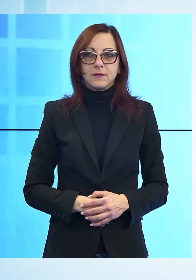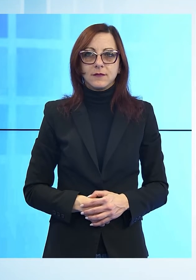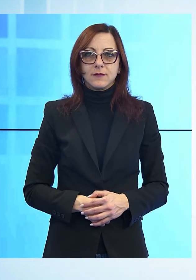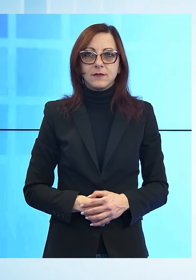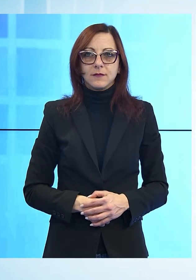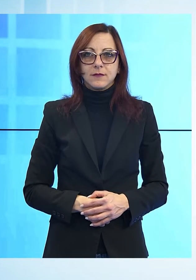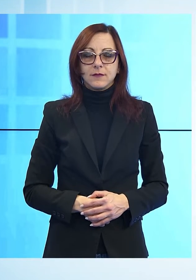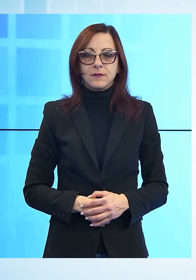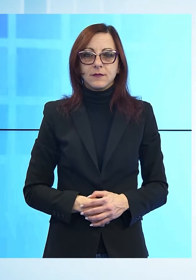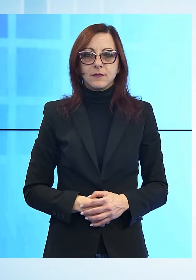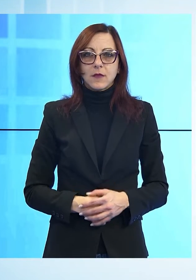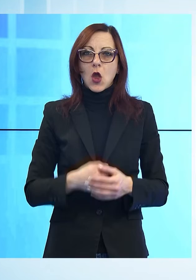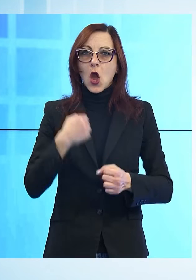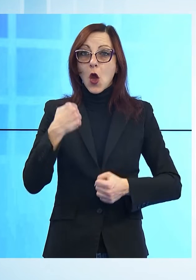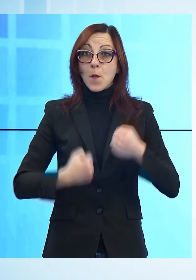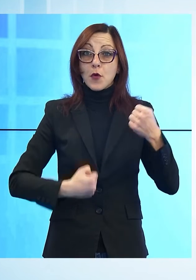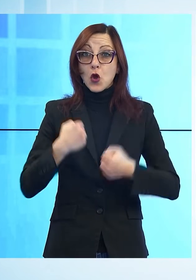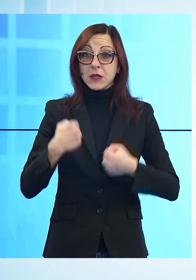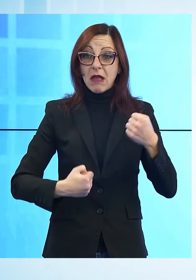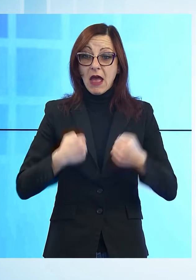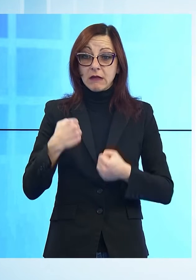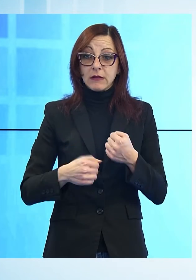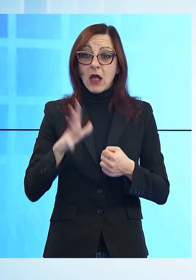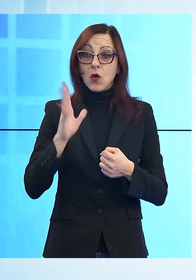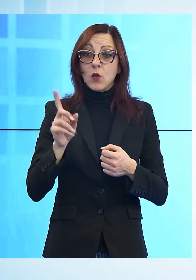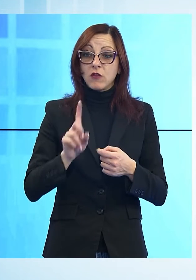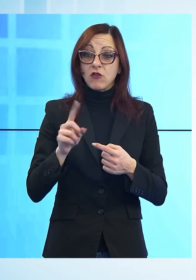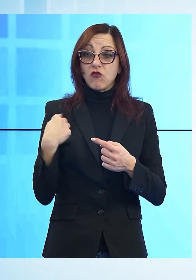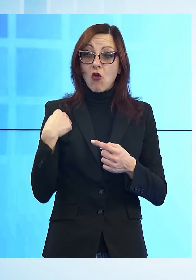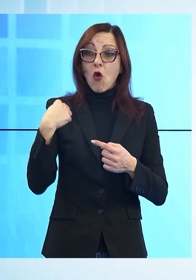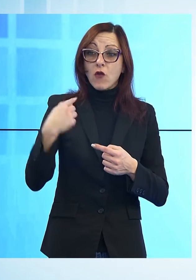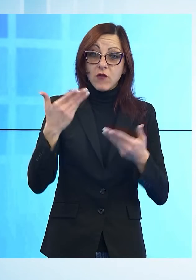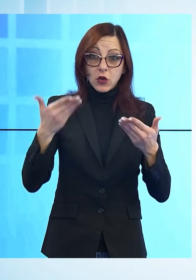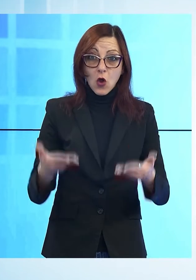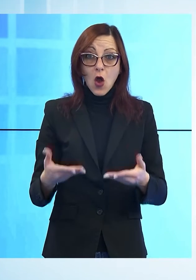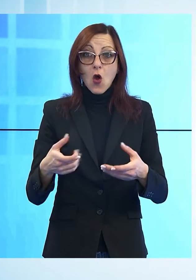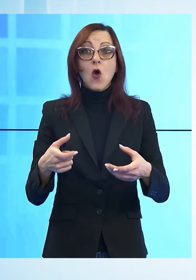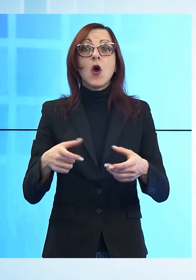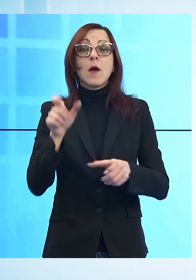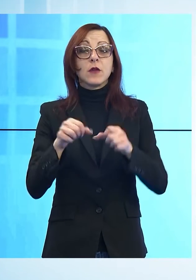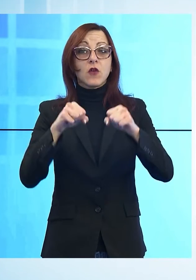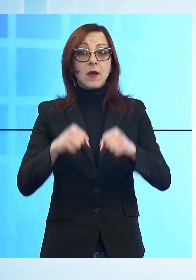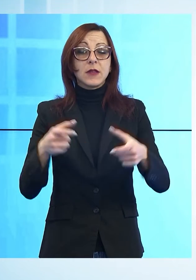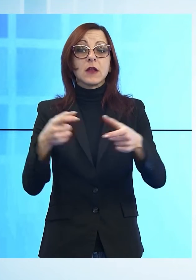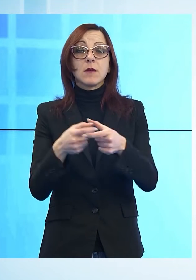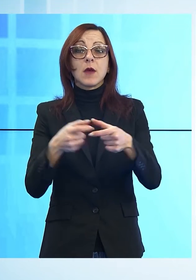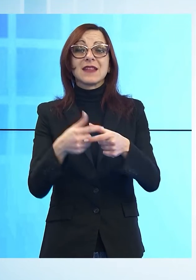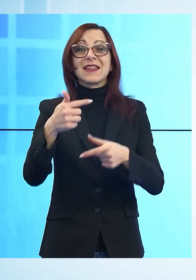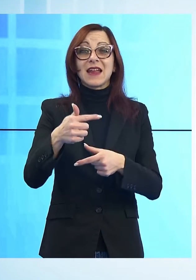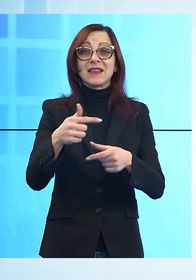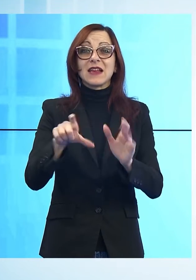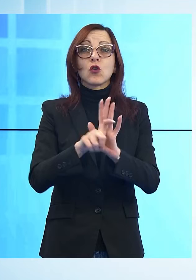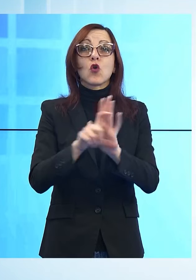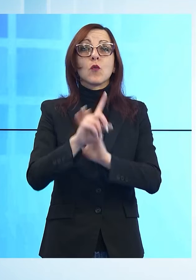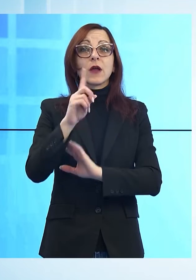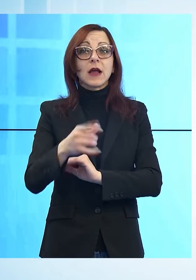Una protesta da circa 15 giorni. Gli abitanti del piccolo borgo di Trassilico, nel comune di Gallicano, sono privi del servizio